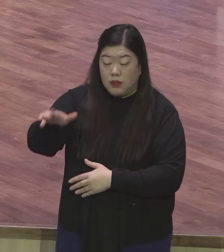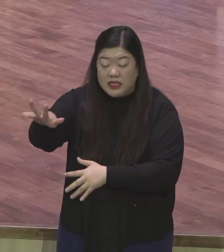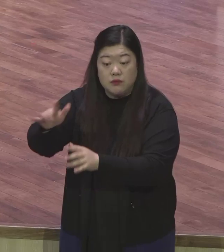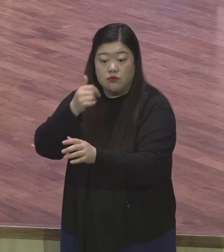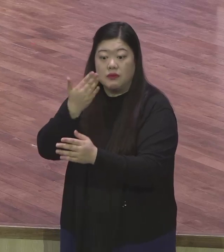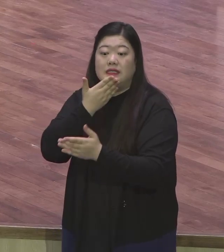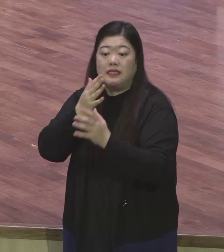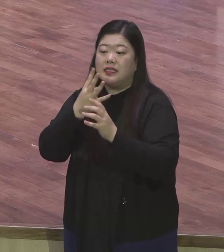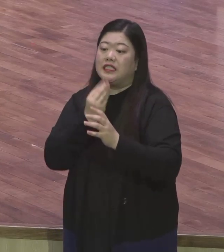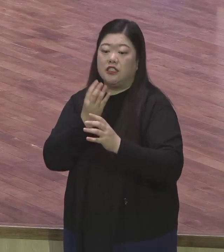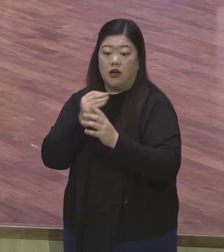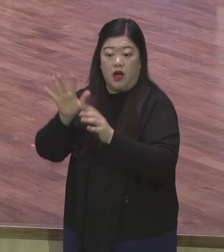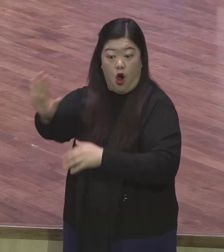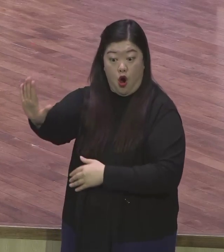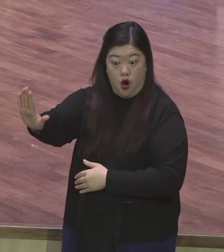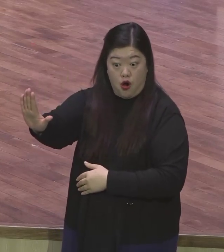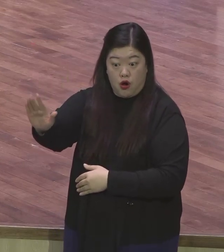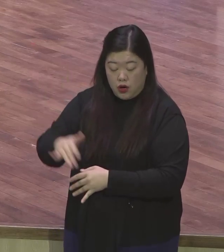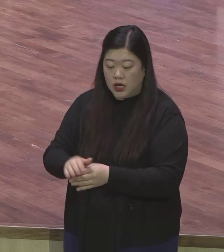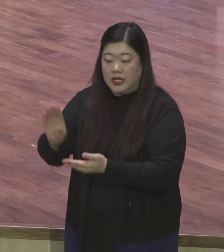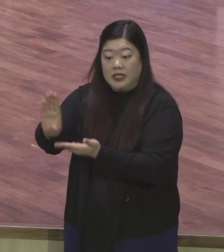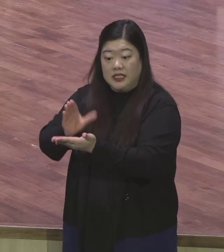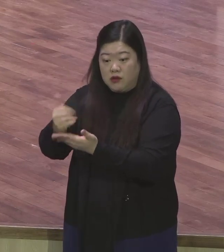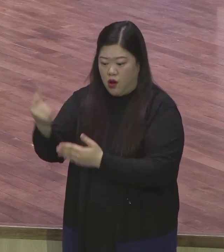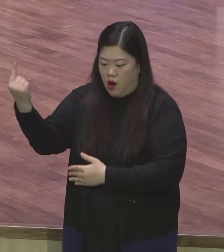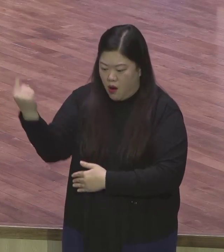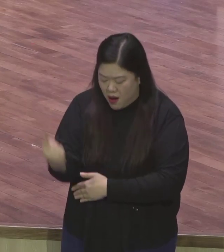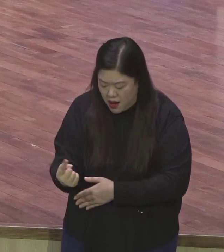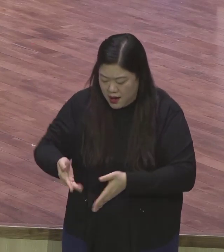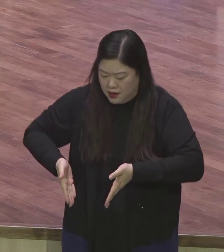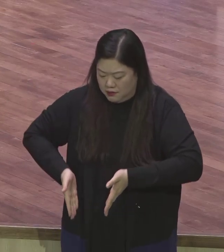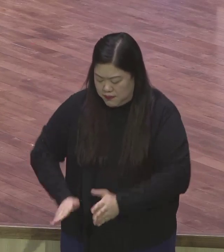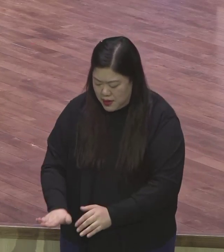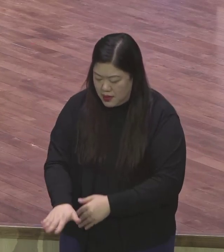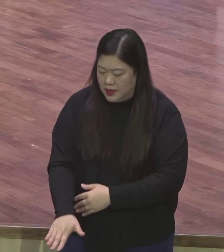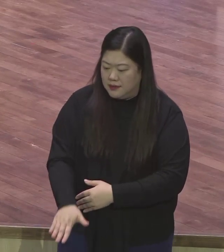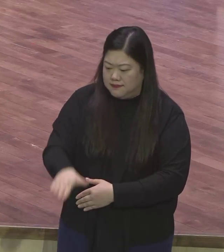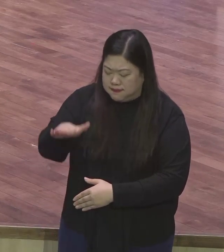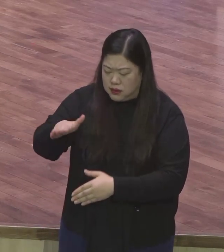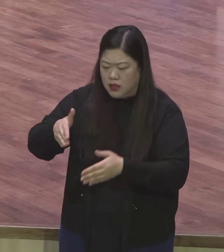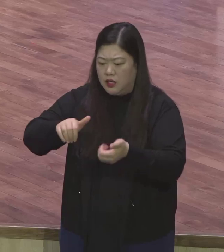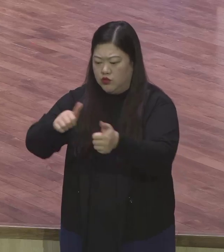예수가 그리스도로 인류를 구원해 메시아이 됐는지 성경유식으로 창식으로 쫙 다 있습니다.